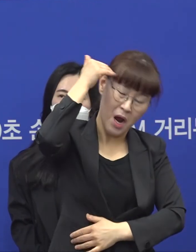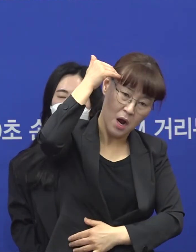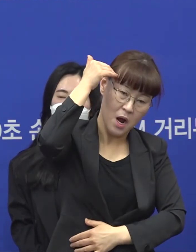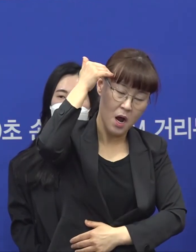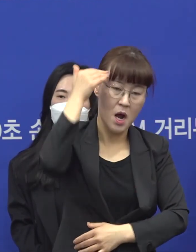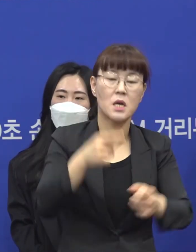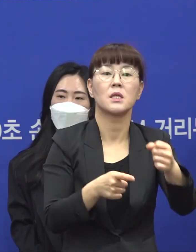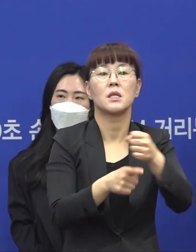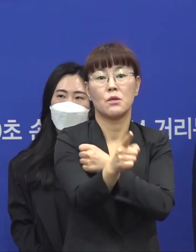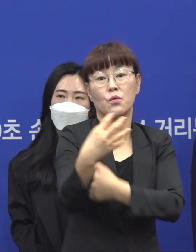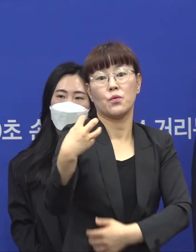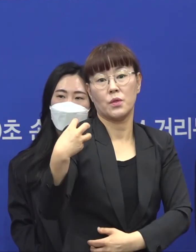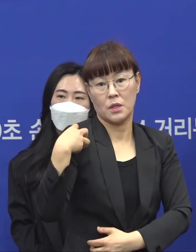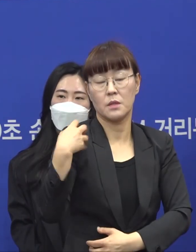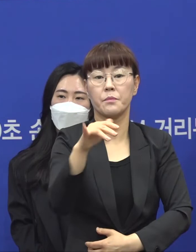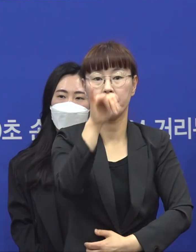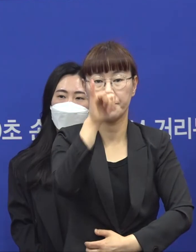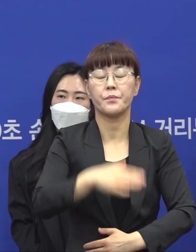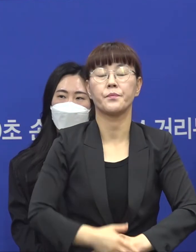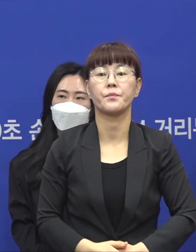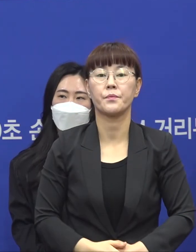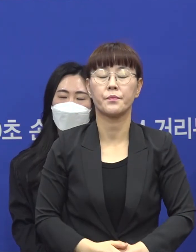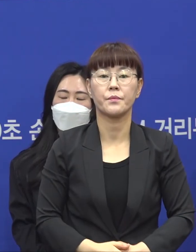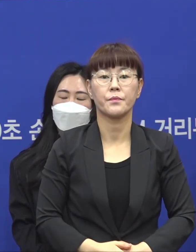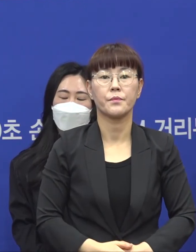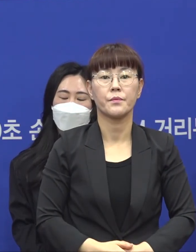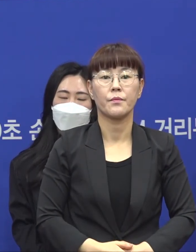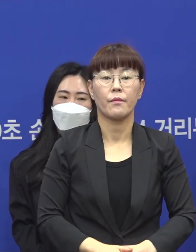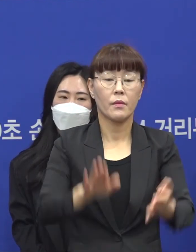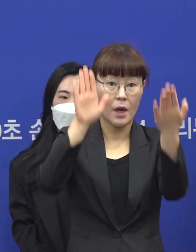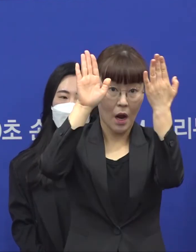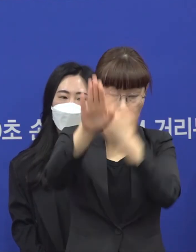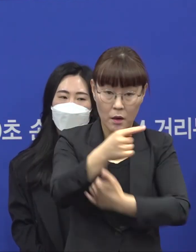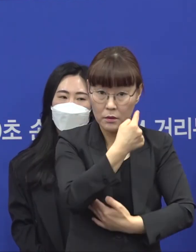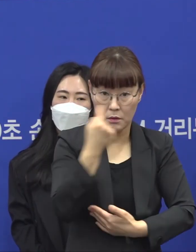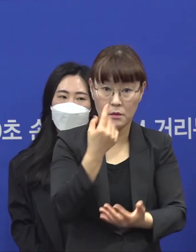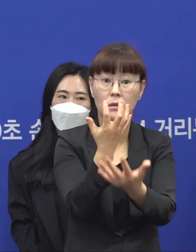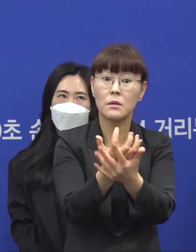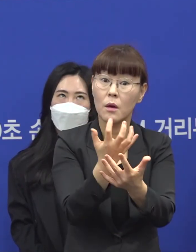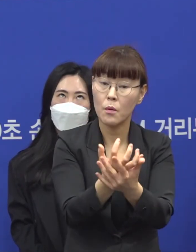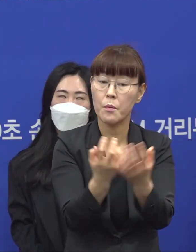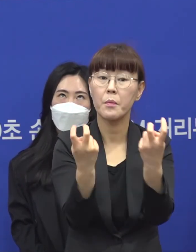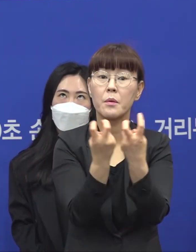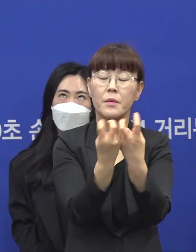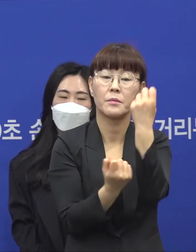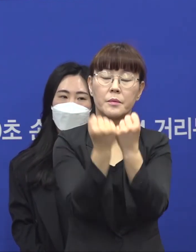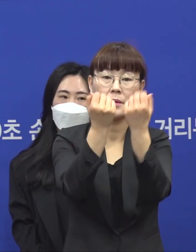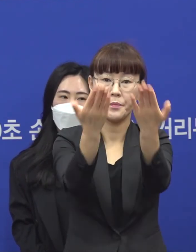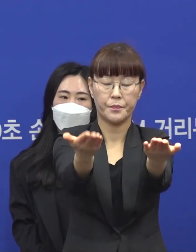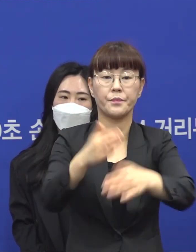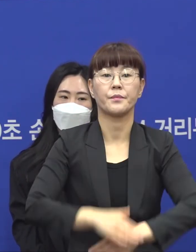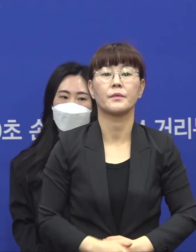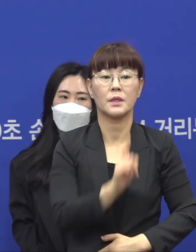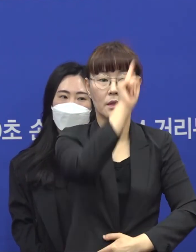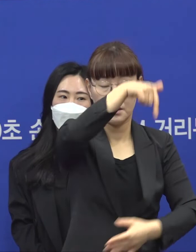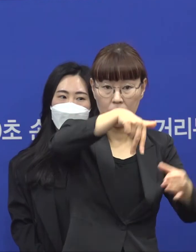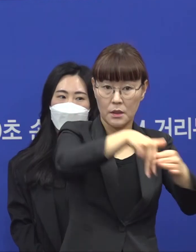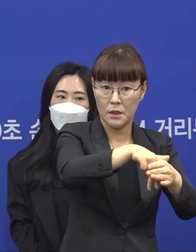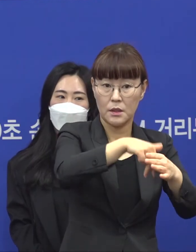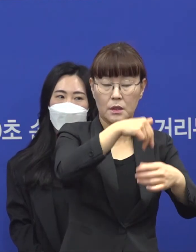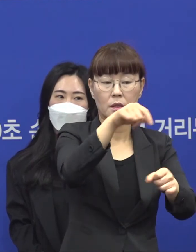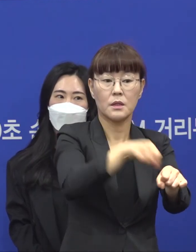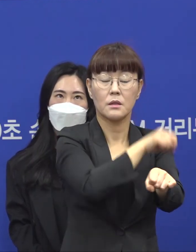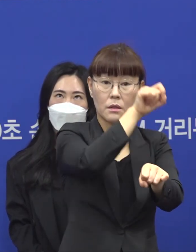주요 책임 원인입니다. 끝으로 향후 입증 계획에 대해서 간단하게 말씀을 올리겠습니다. 신천지 예수교회의